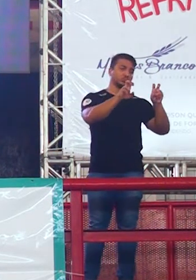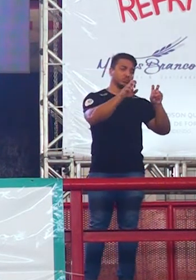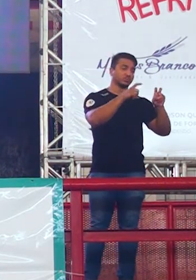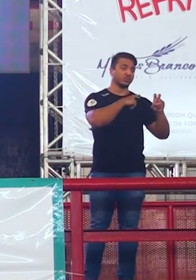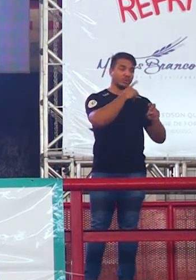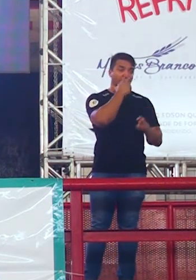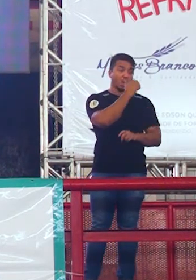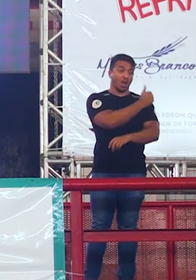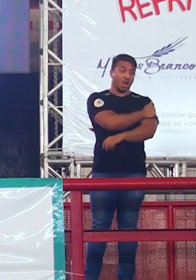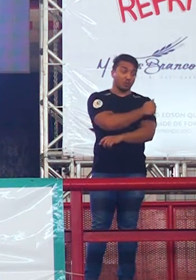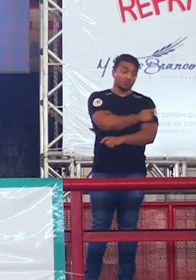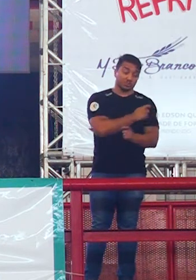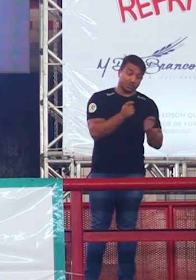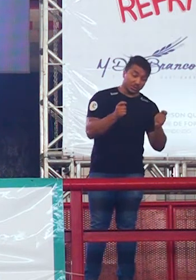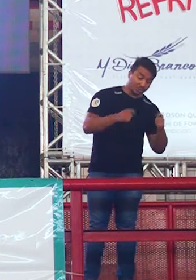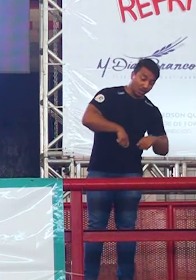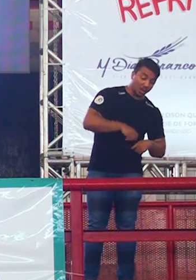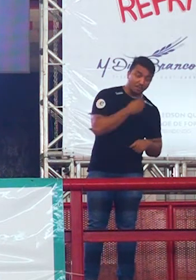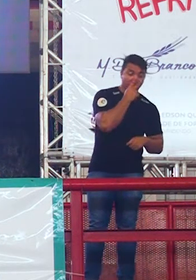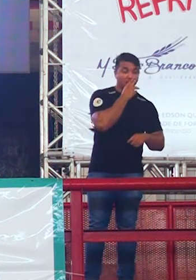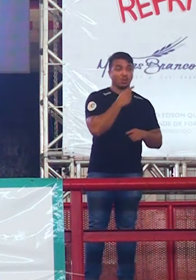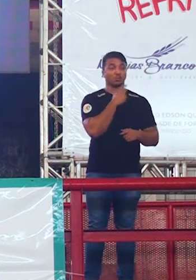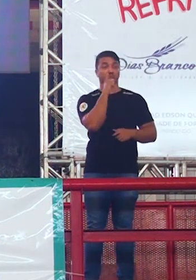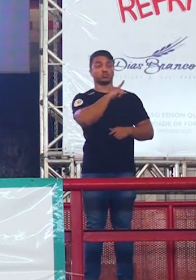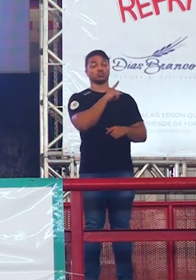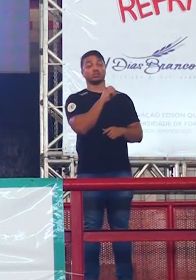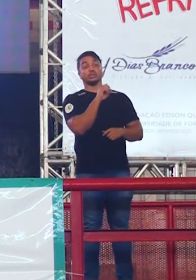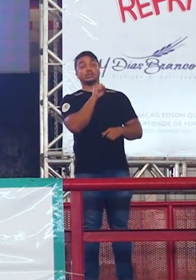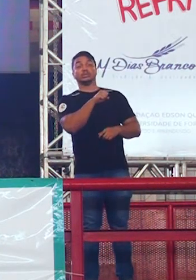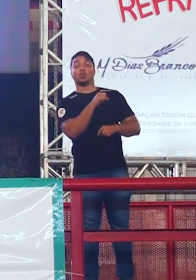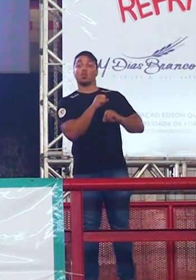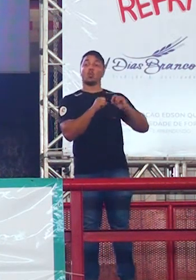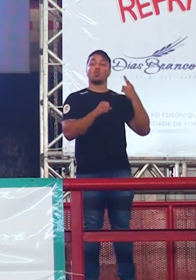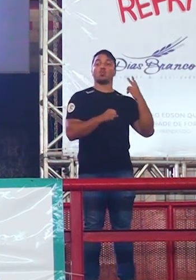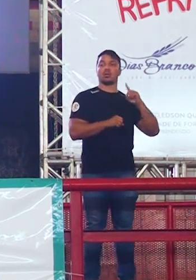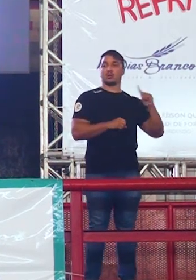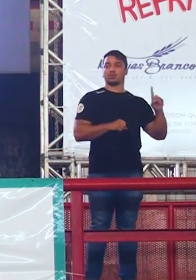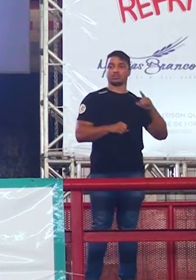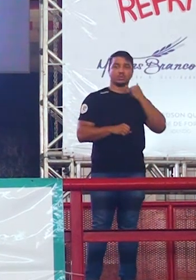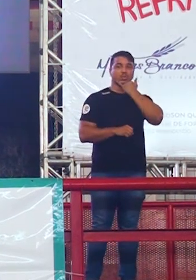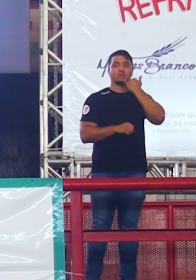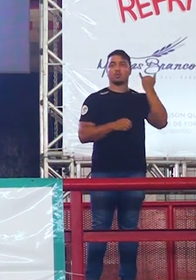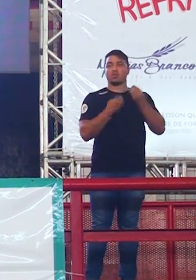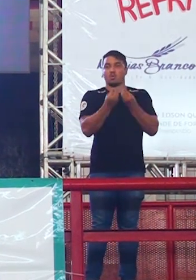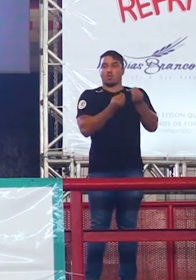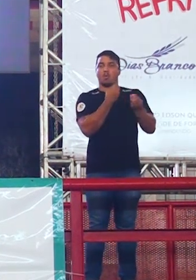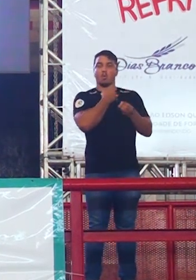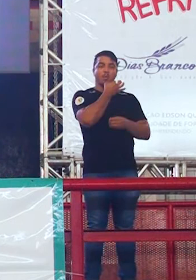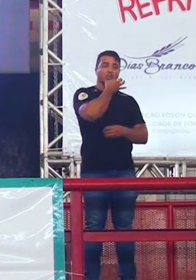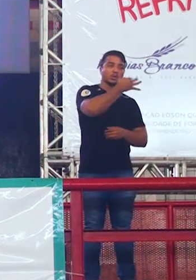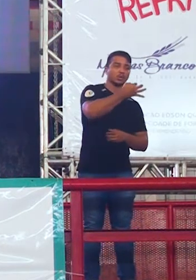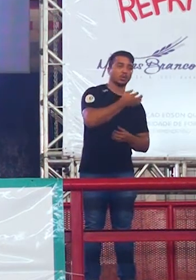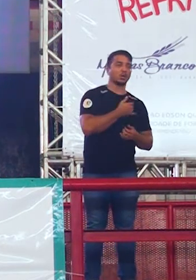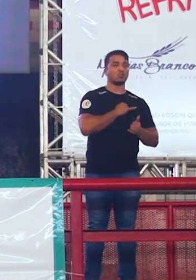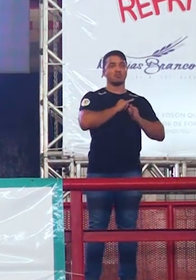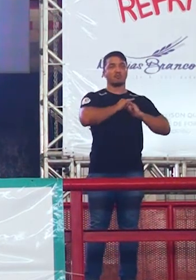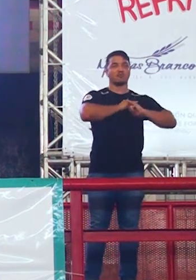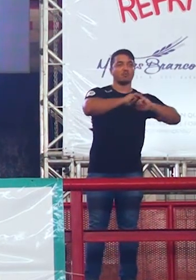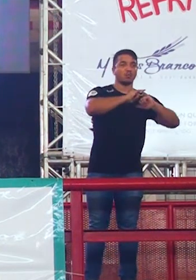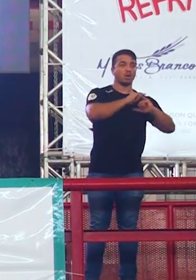o aluno pode ter uma vantagem ou não, nesse aspecto de opinar, de informar.